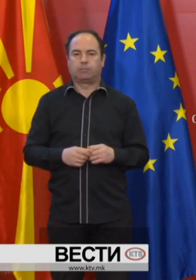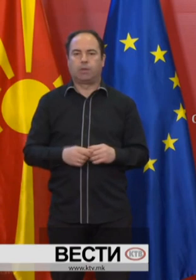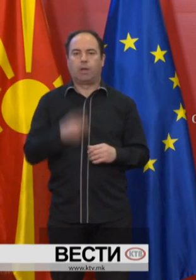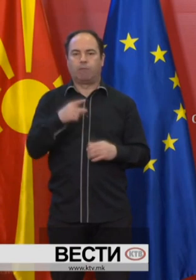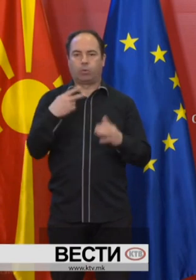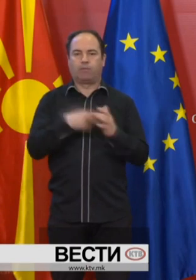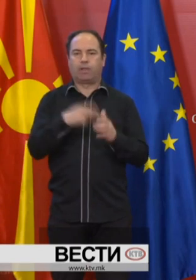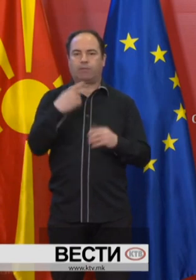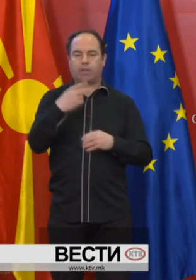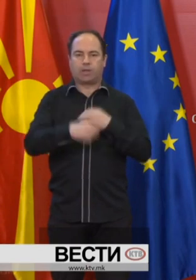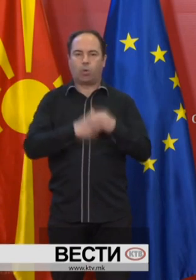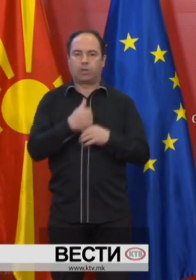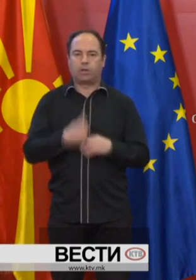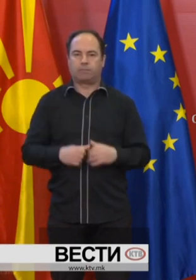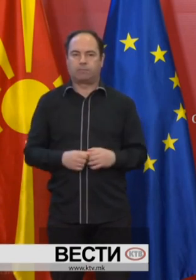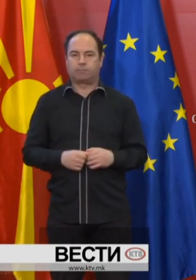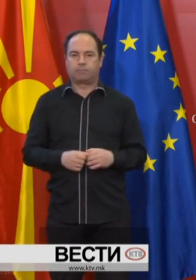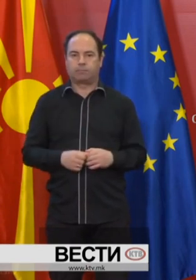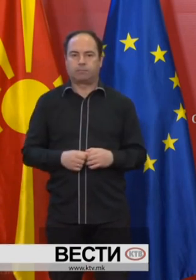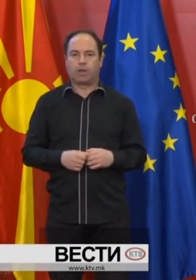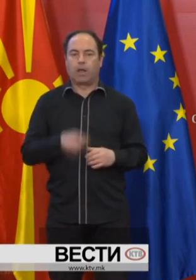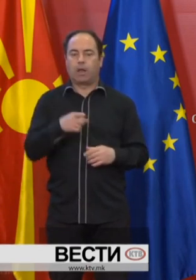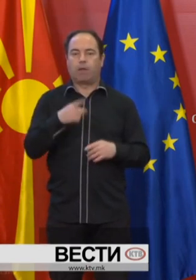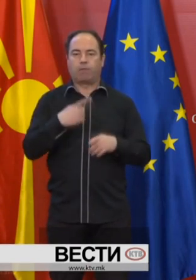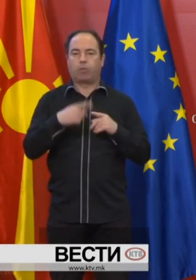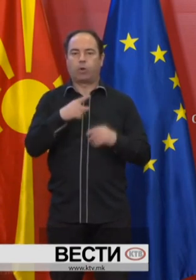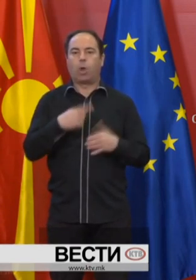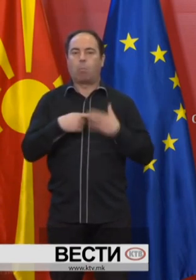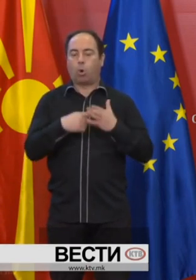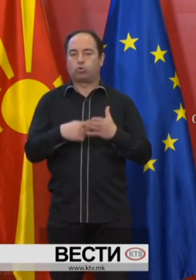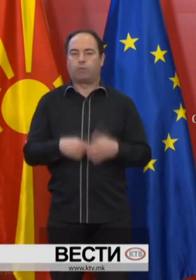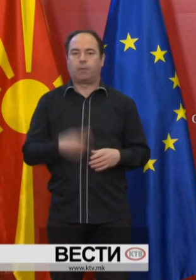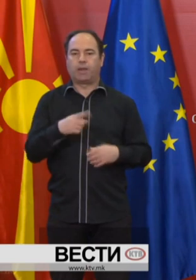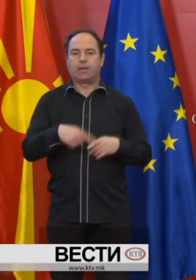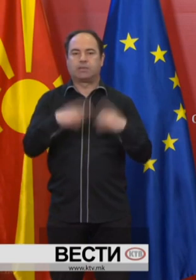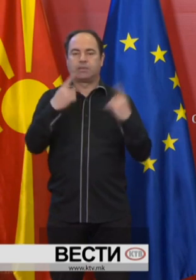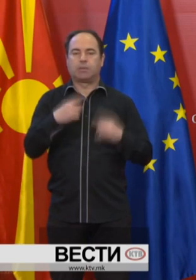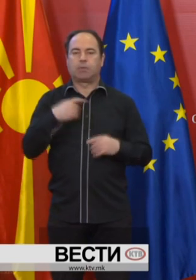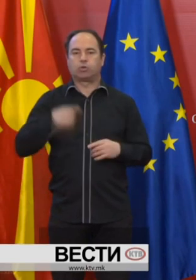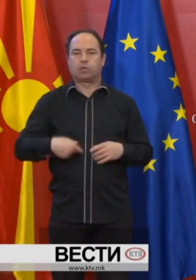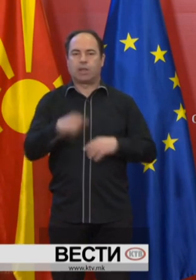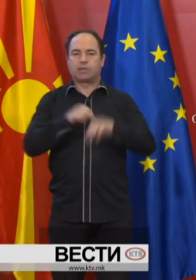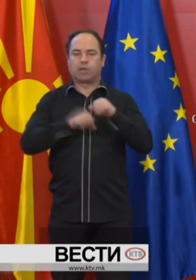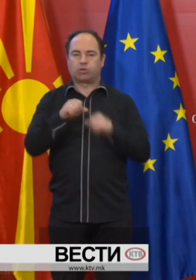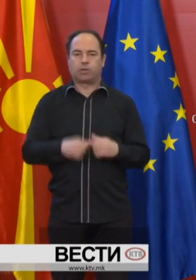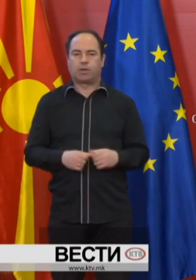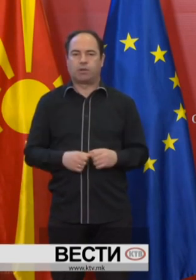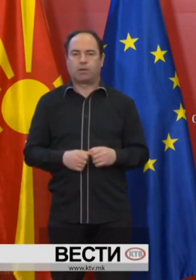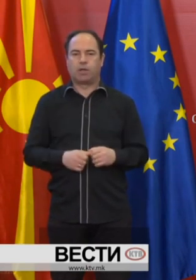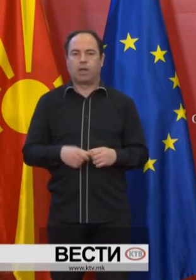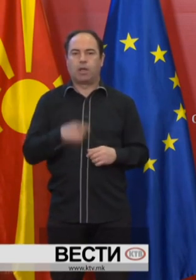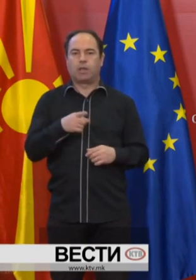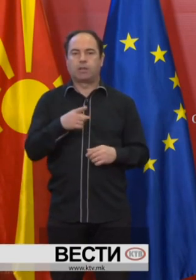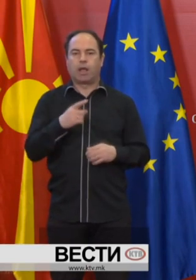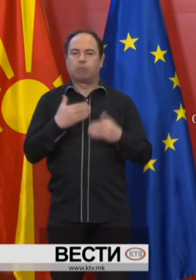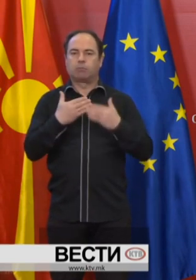2020 година. На ваков начин покажуваме дека системот на социална заштита е така